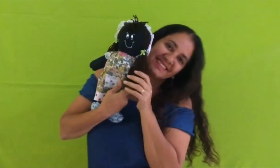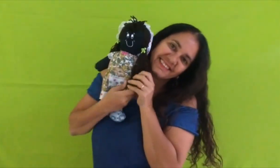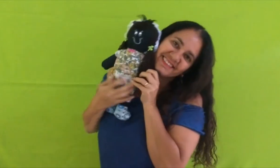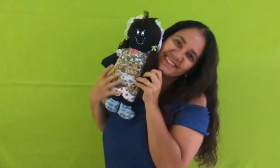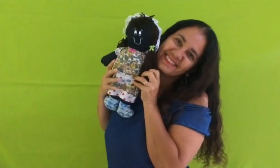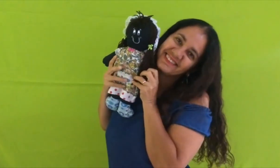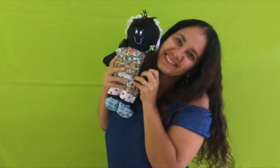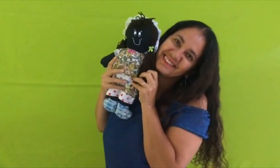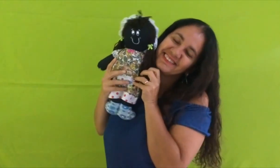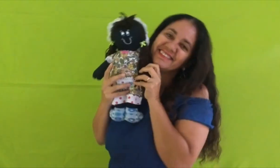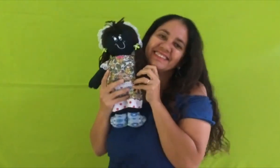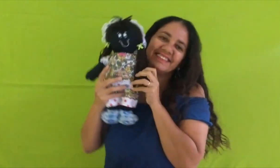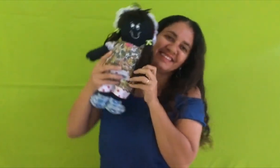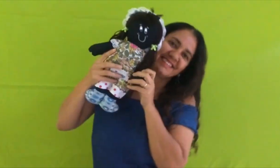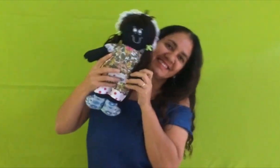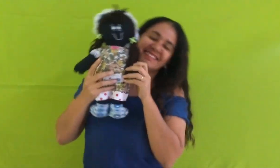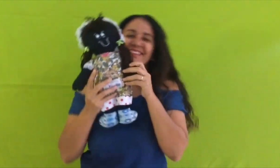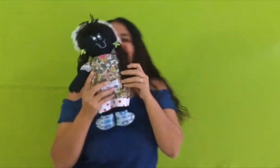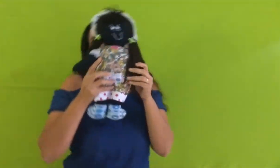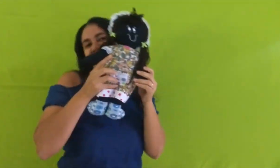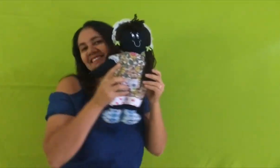Irmãs à obra!